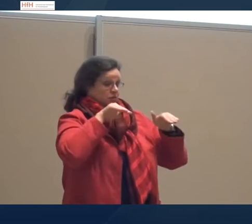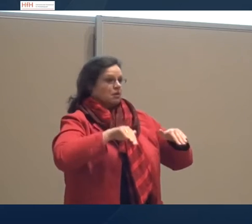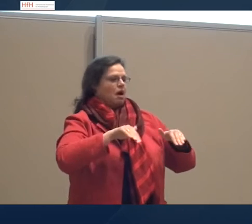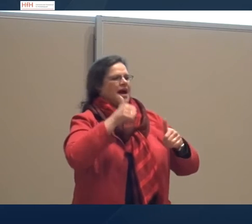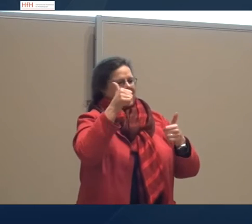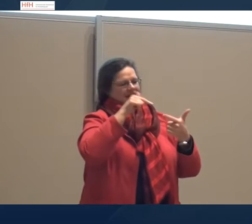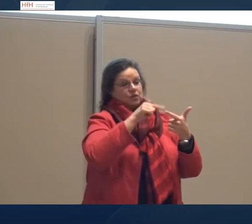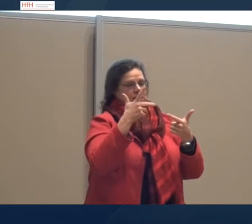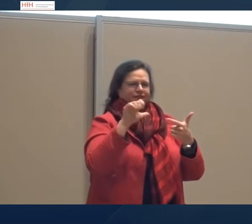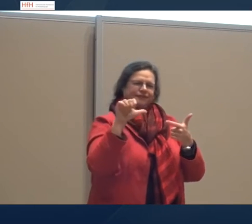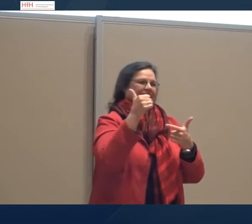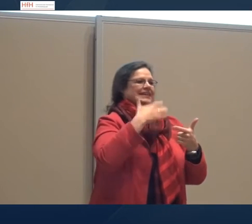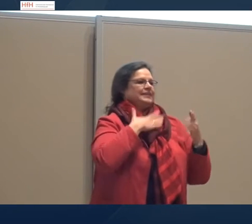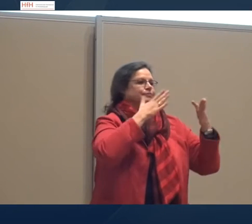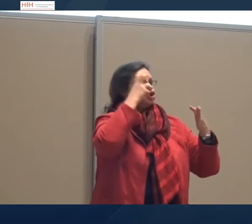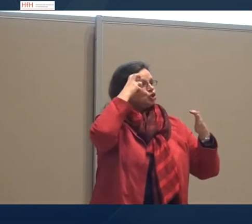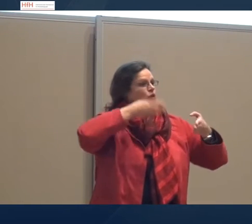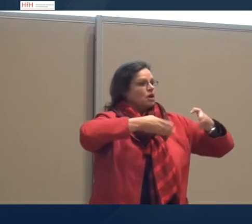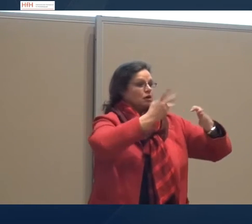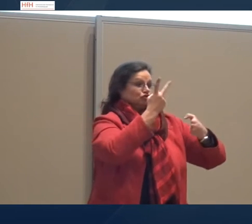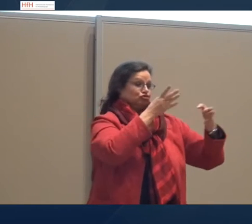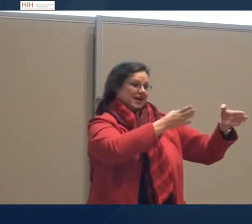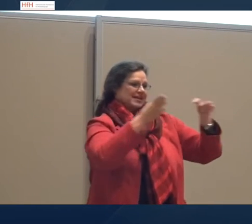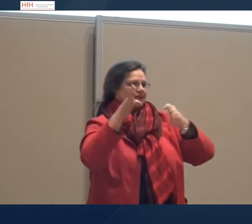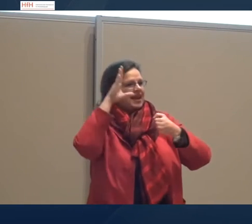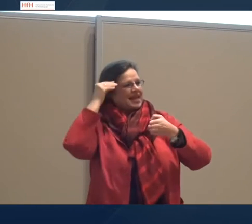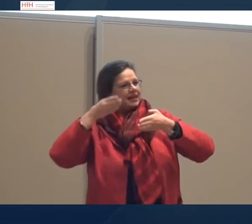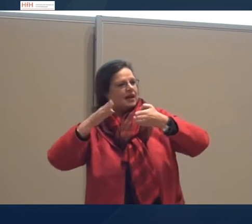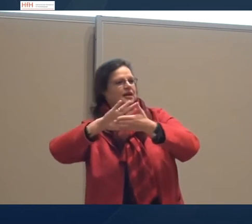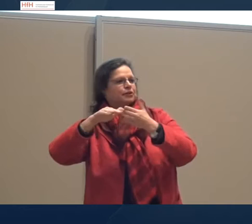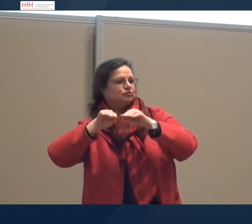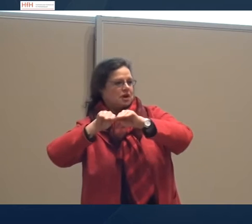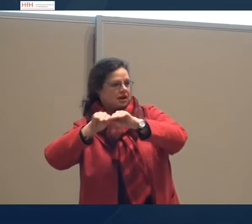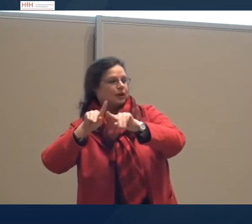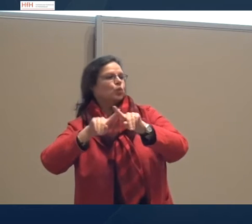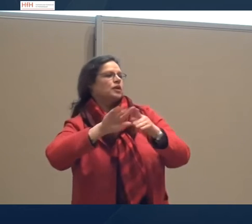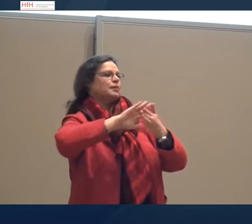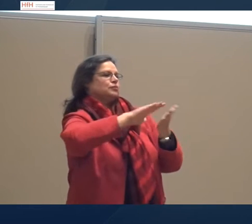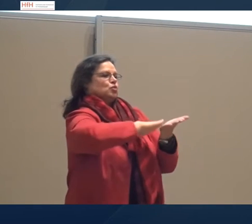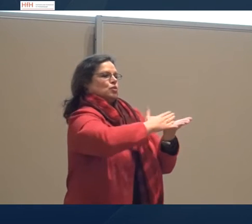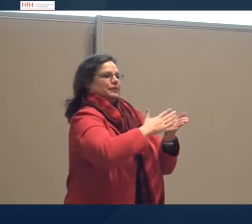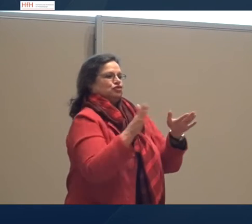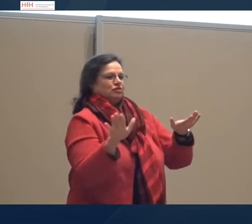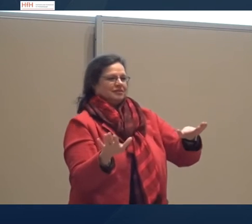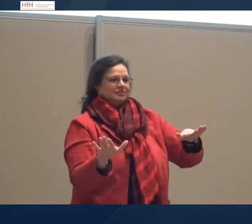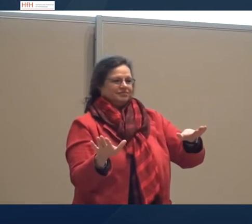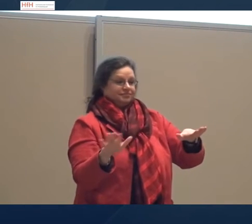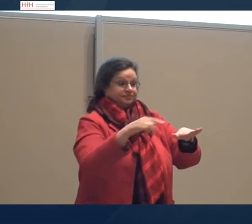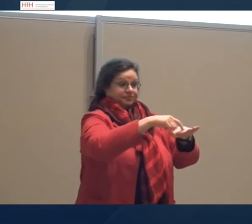HFH. Ganz wichtig ist es natürlich die beiden Studiengänge. Einmal die Gebärdensprachausbildner und die Gebärdensprachdolmetscher